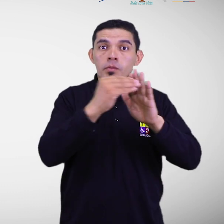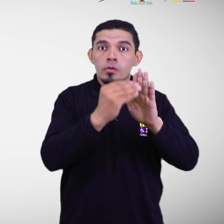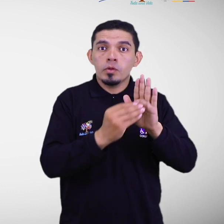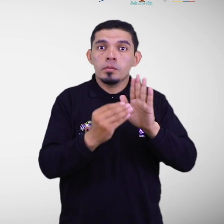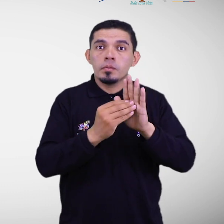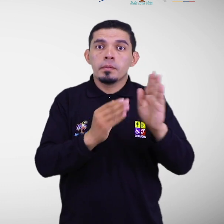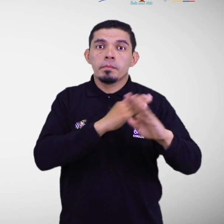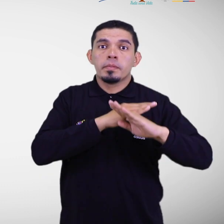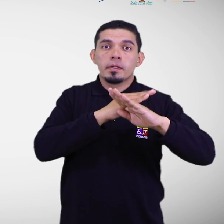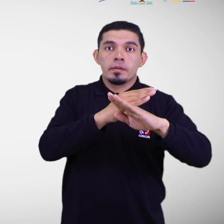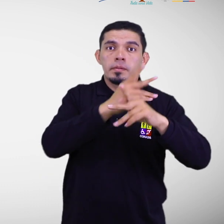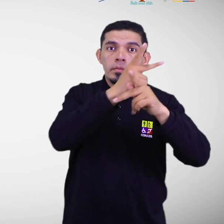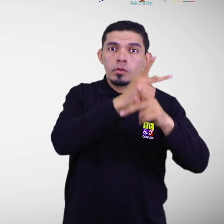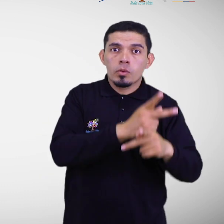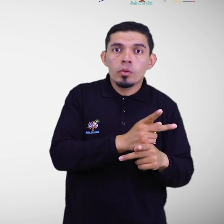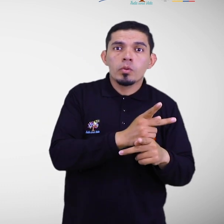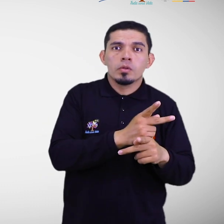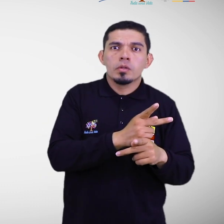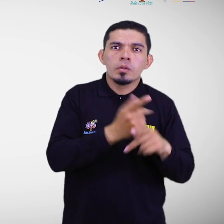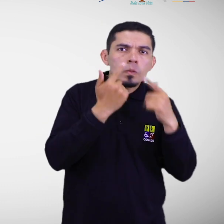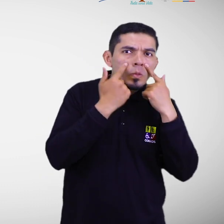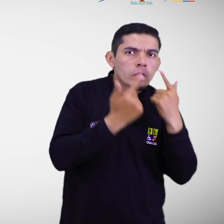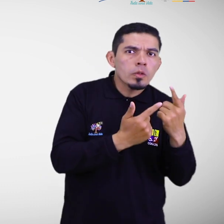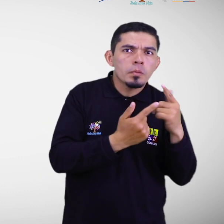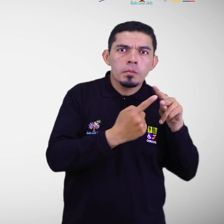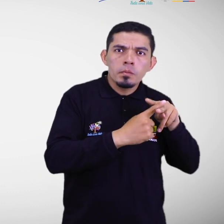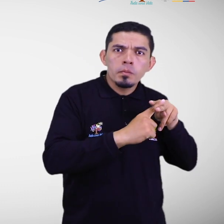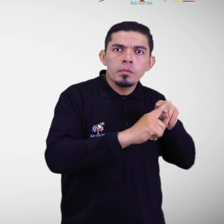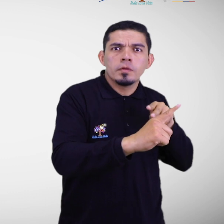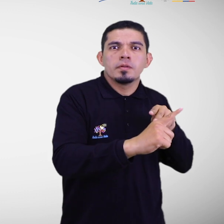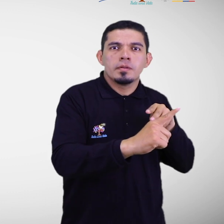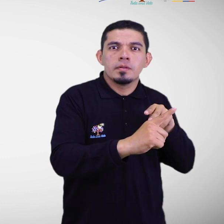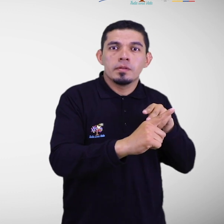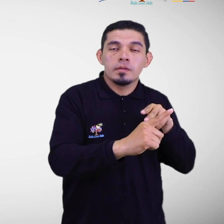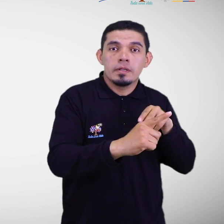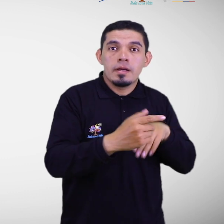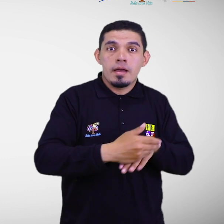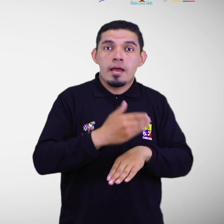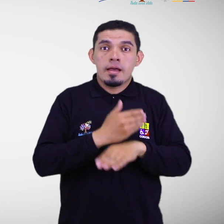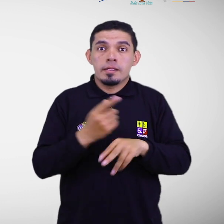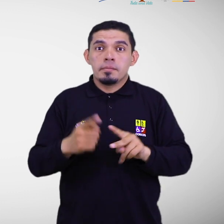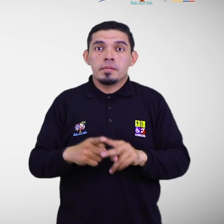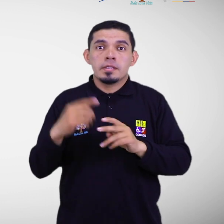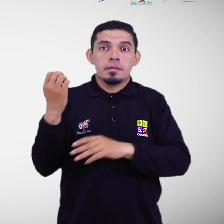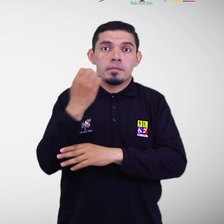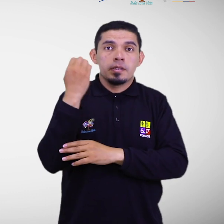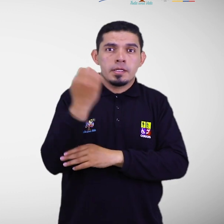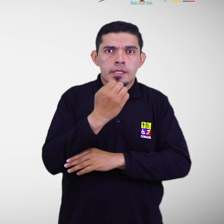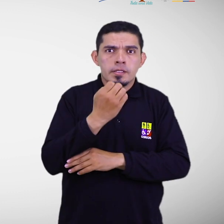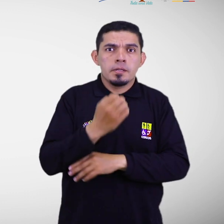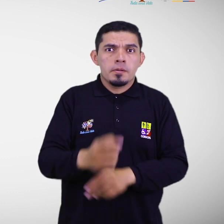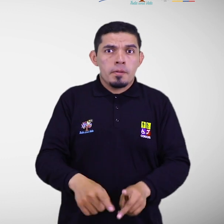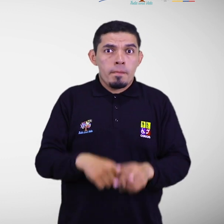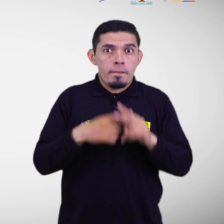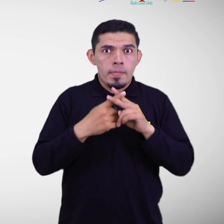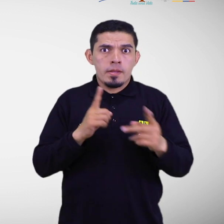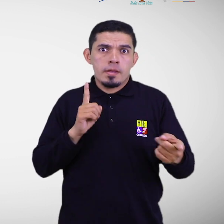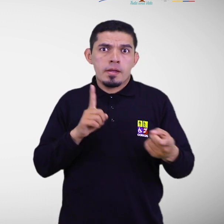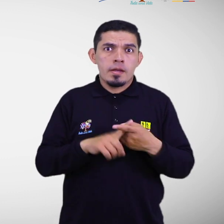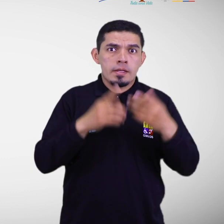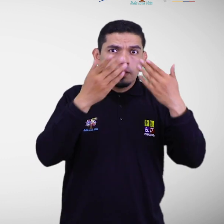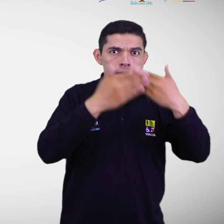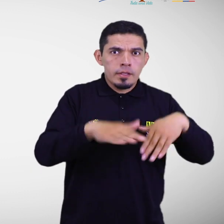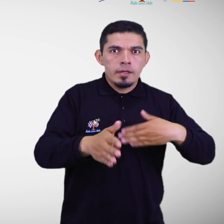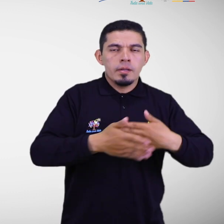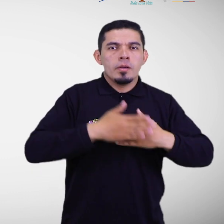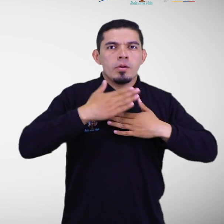prevención, protección, cuidado y evacuación, desde el inicio de la emergencia, su desarrollo, hasta el cierre de la